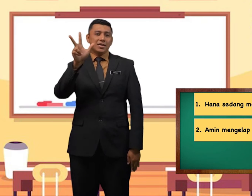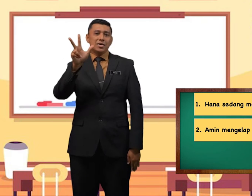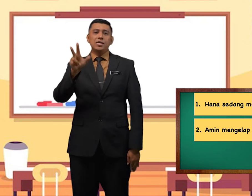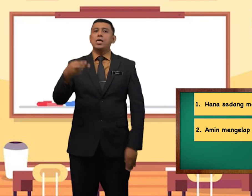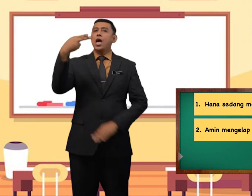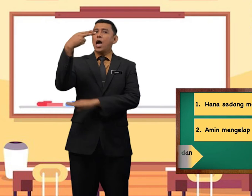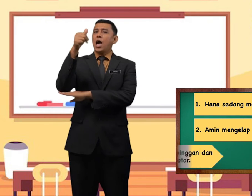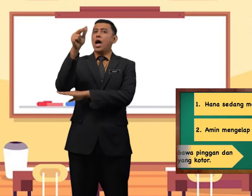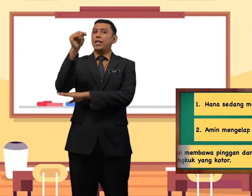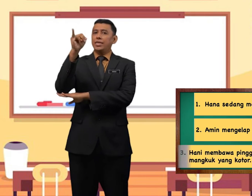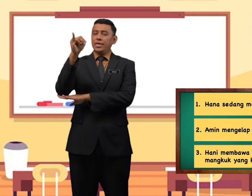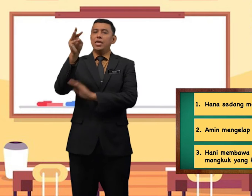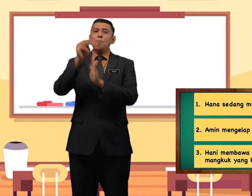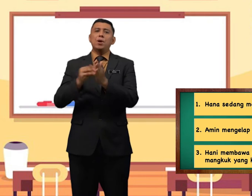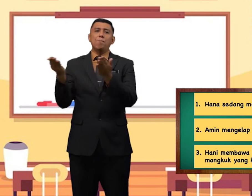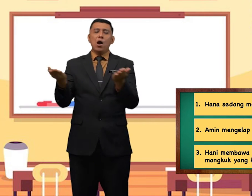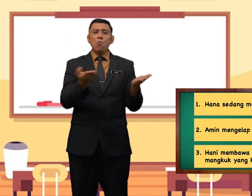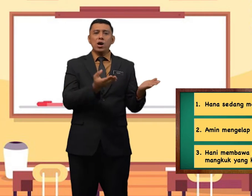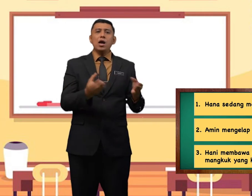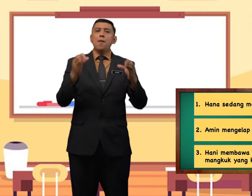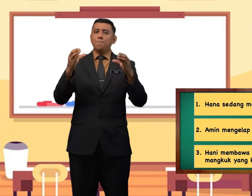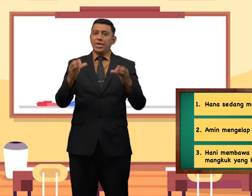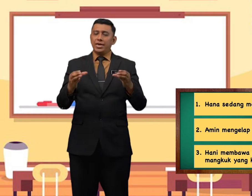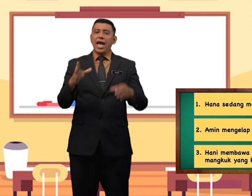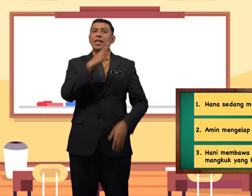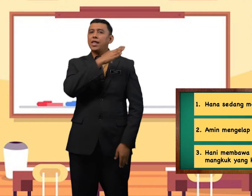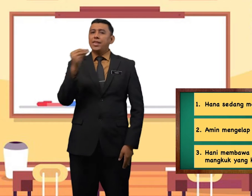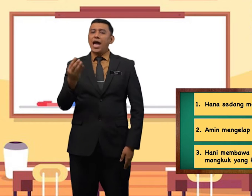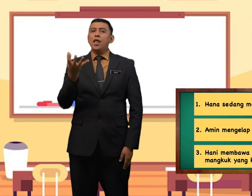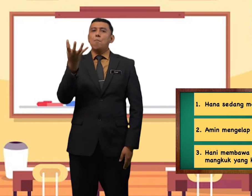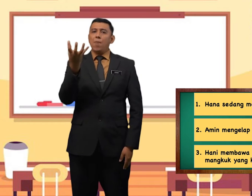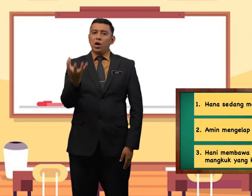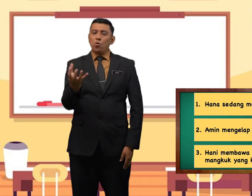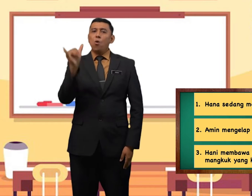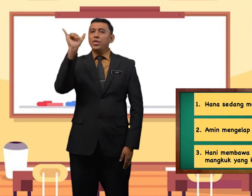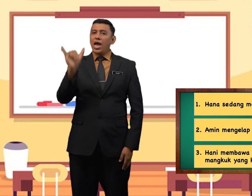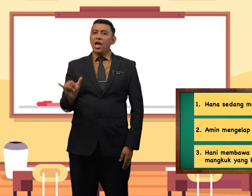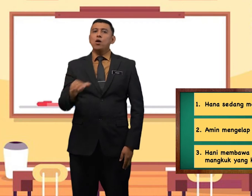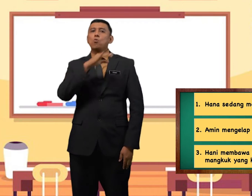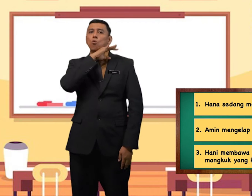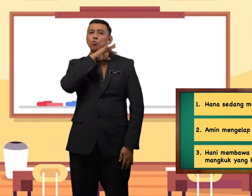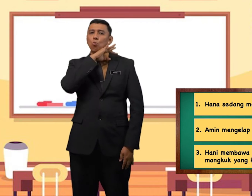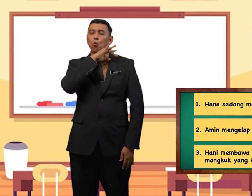Hani membawa pinggan dan mangkuk yang kotor.